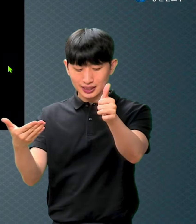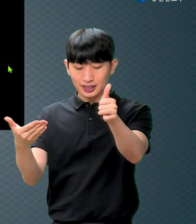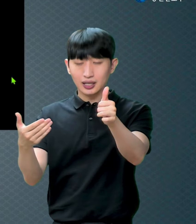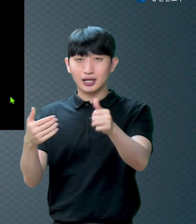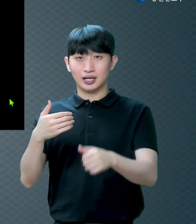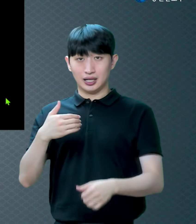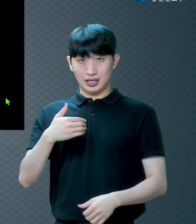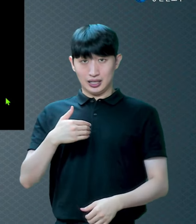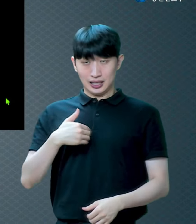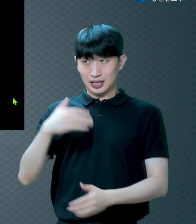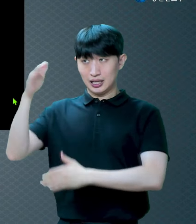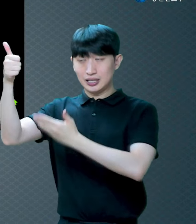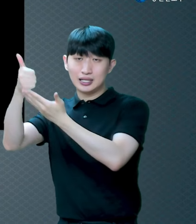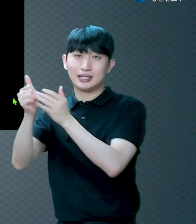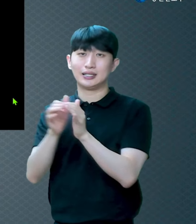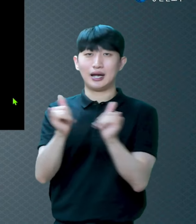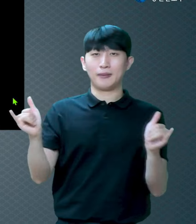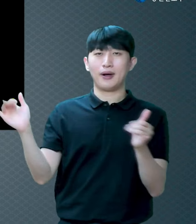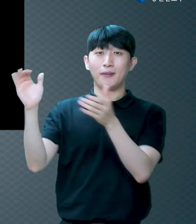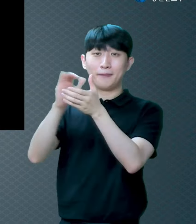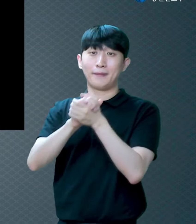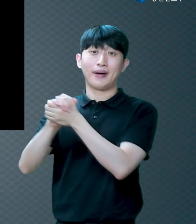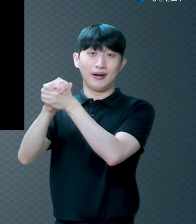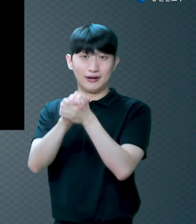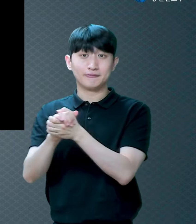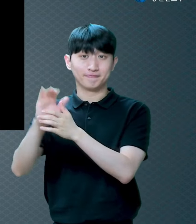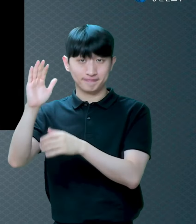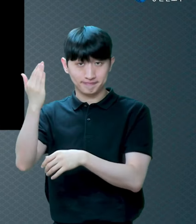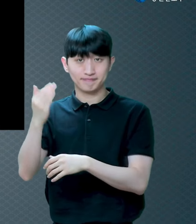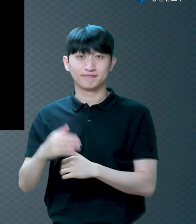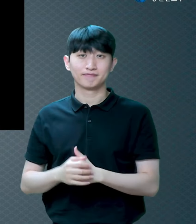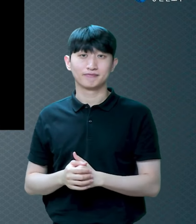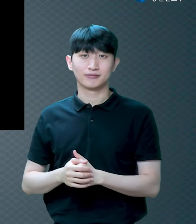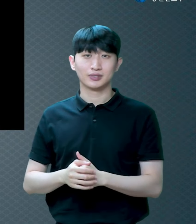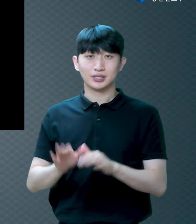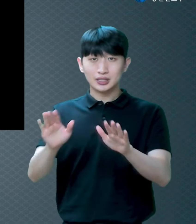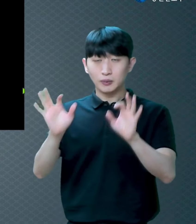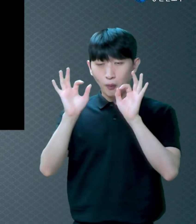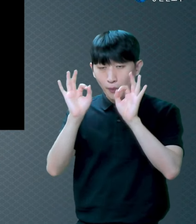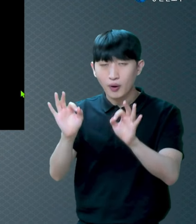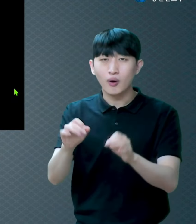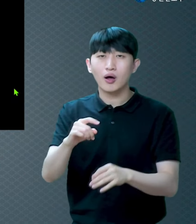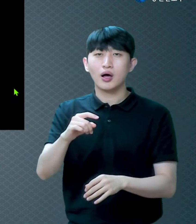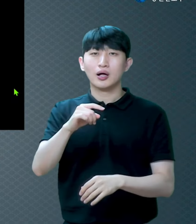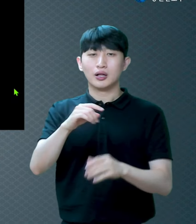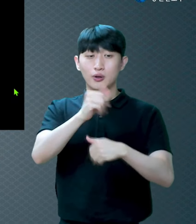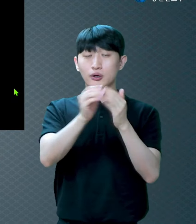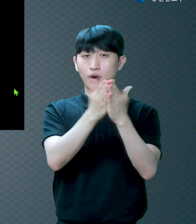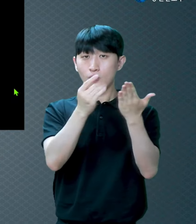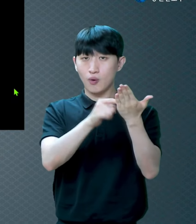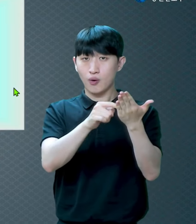예수님이 죽지 않으면 안 되는 거예요 그래서 우리가 기억해야 되는 사실들이 있어요